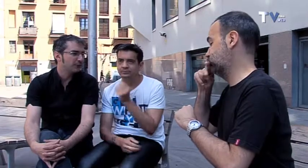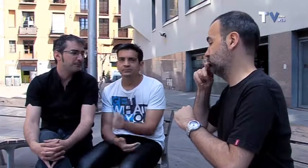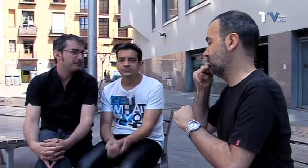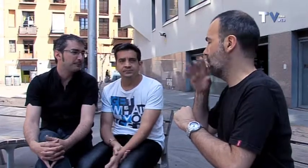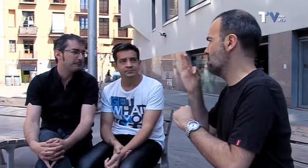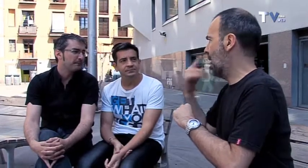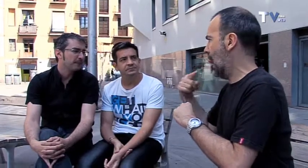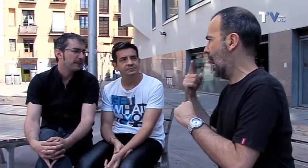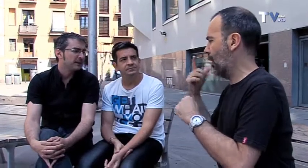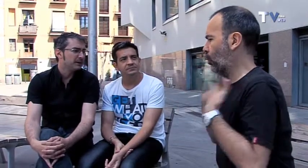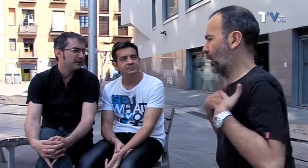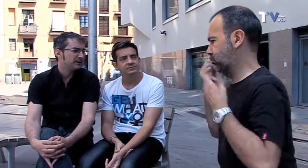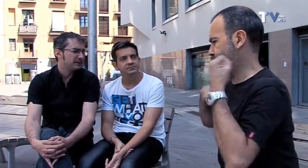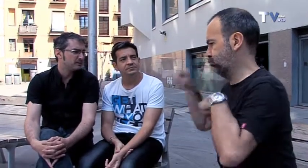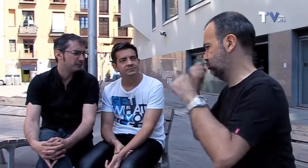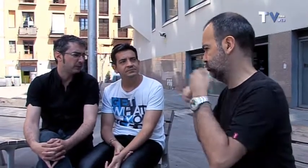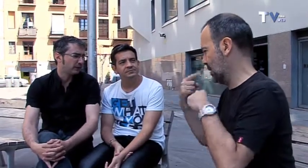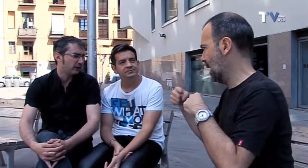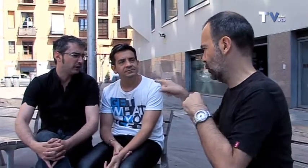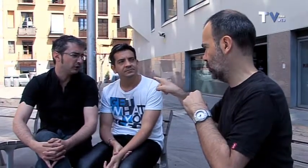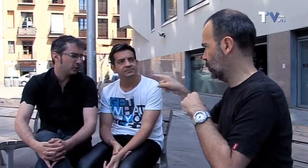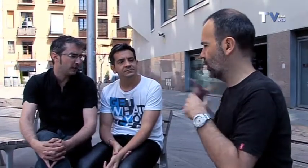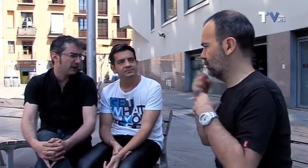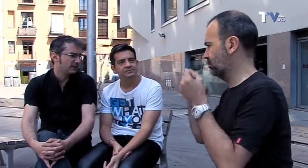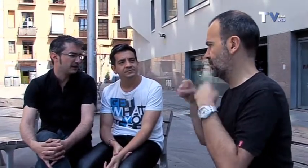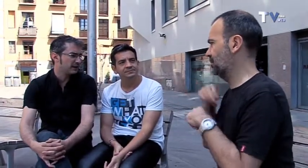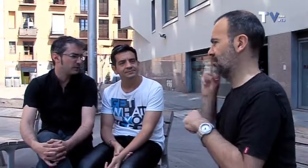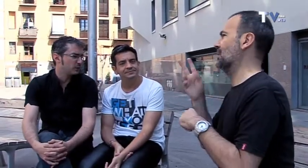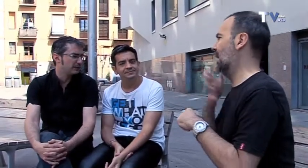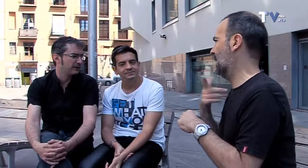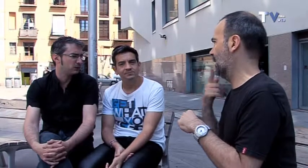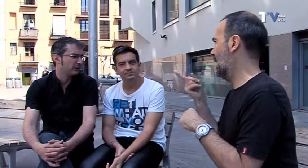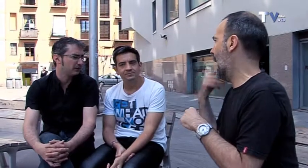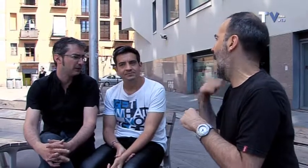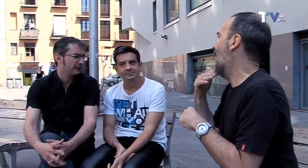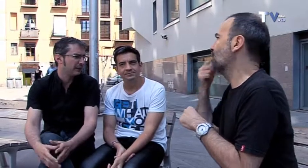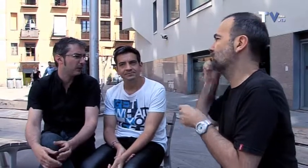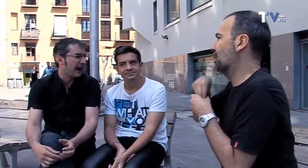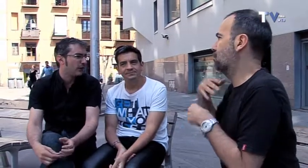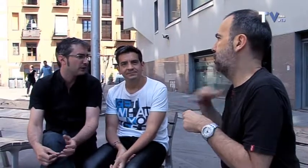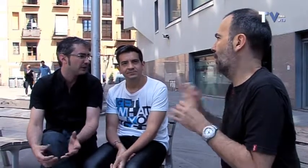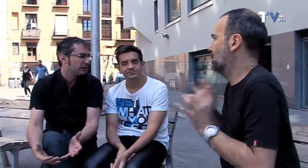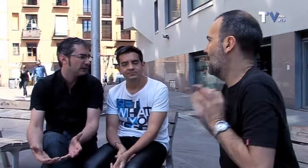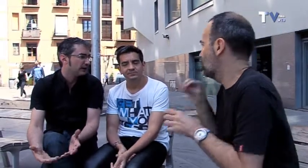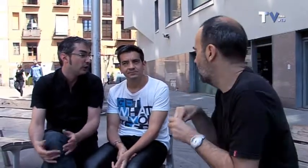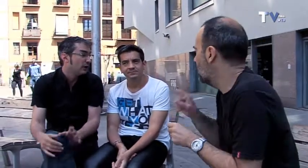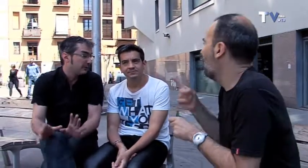también que hacías muchos movimientos corporales, y, claro, yo quiero decir que alguna experiencia tenías en teatro, o algo, o por qué solo los